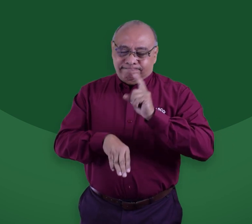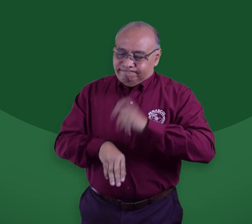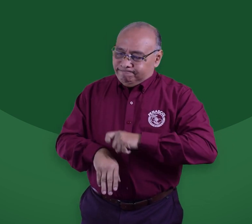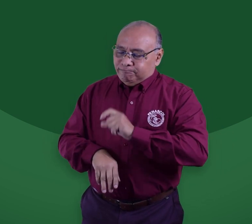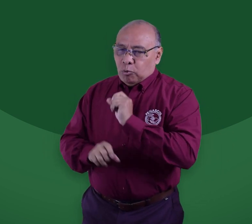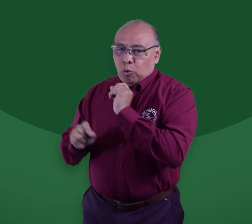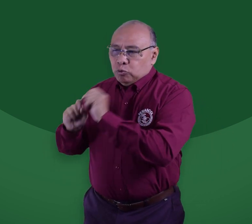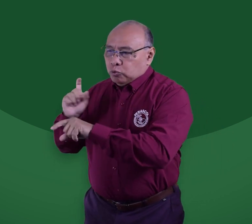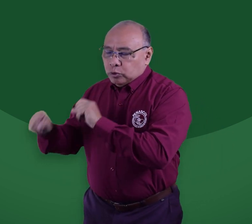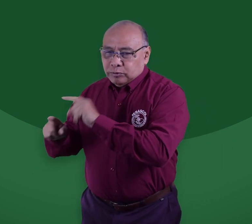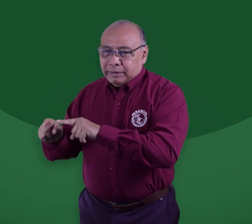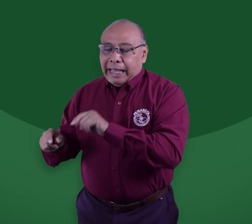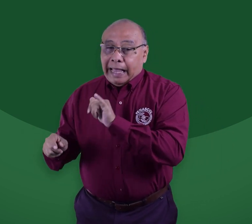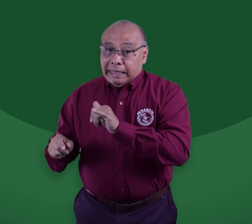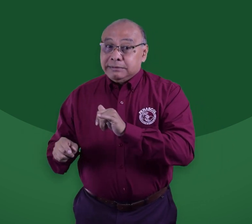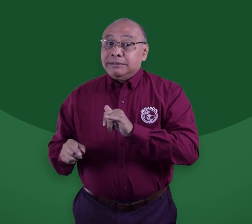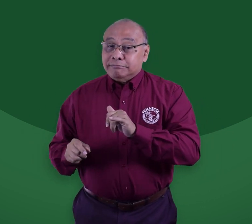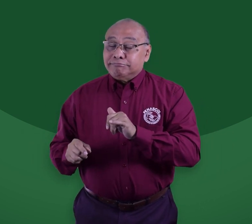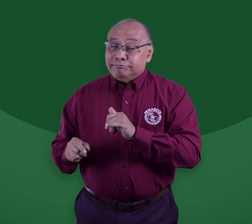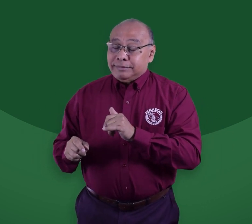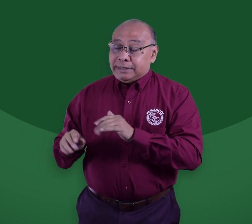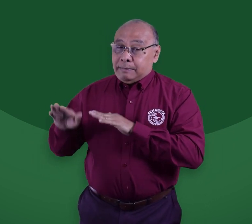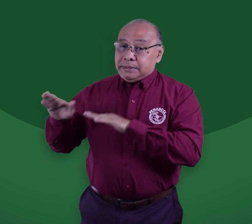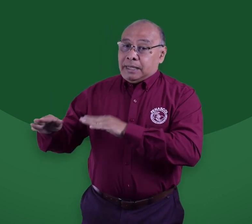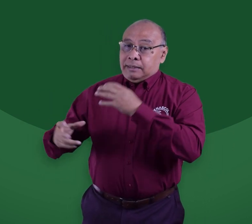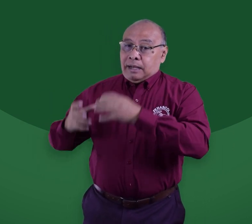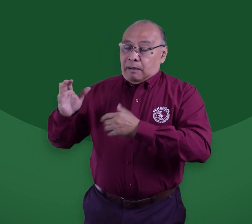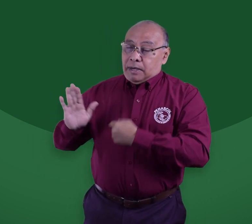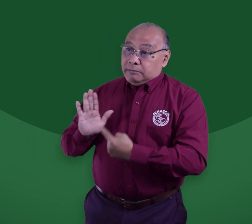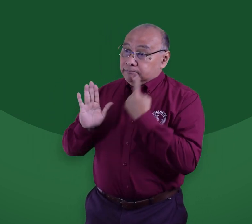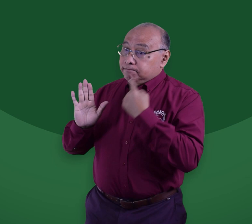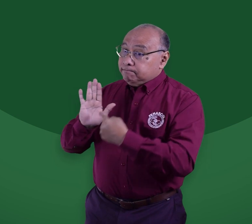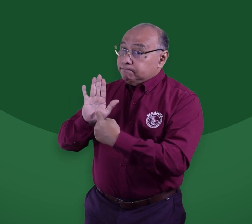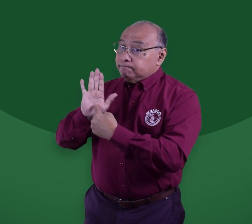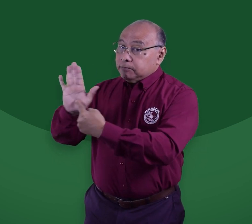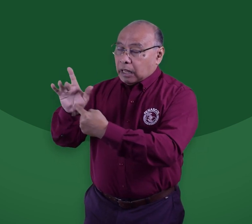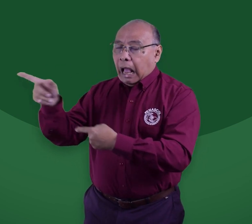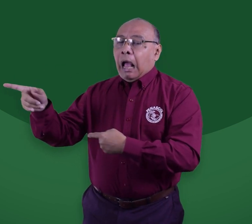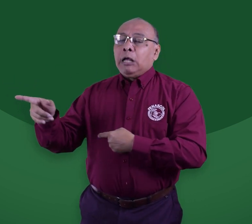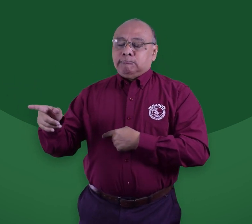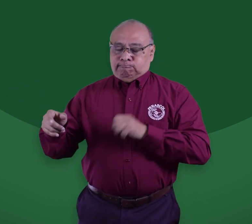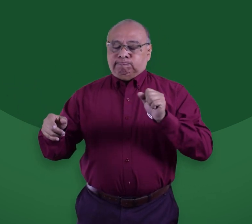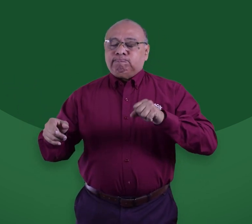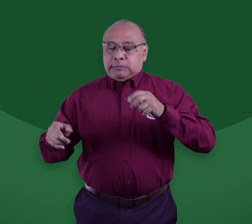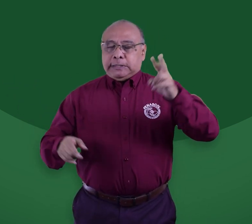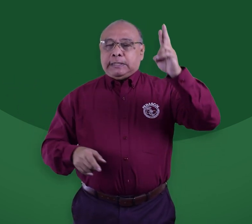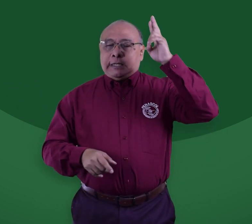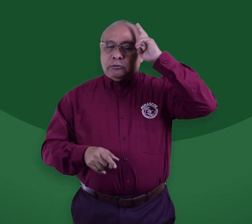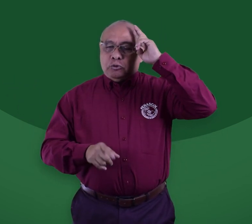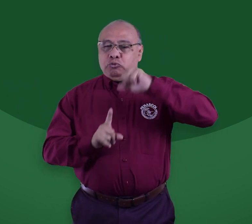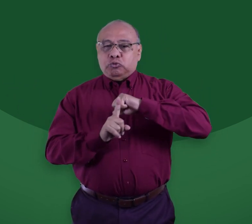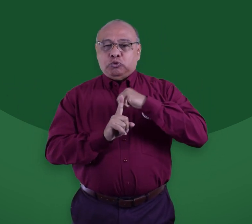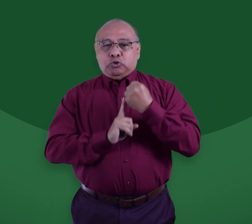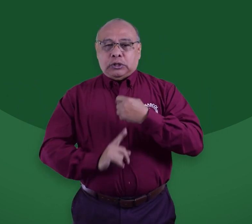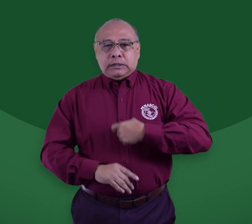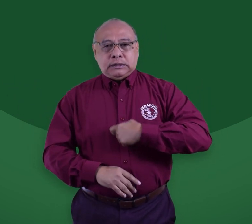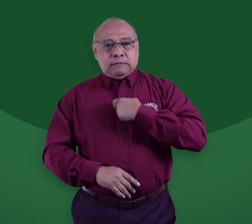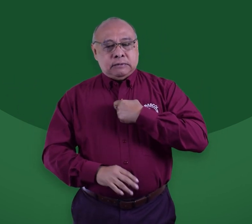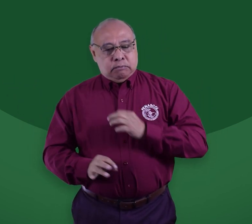Esto se lo hicimos saber al representante de la Cámara, y él concordó con que realmente la sociedad civil es muy importante en los